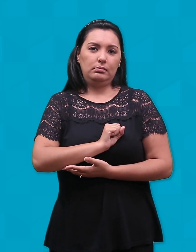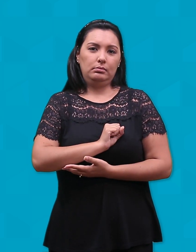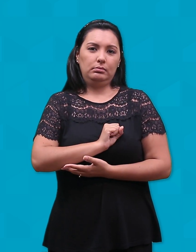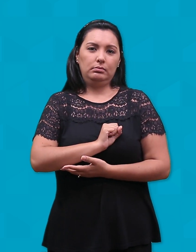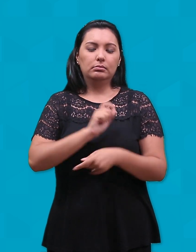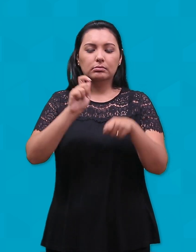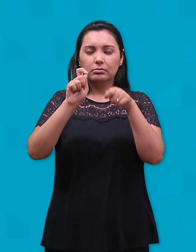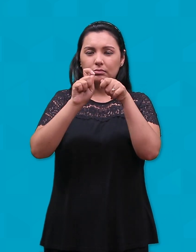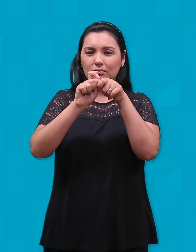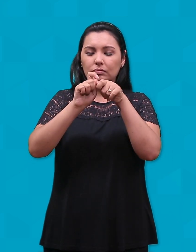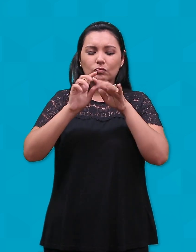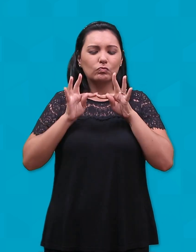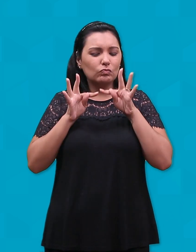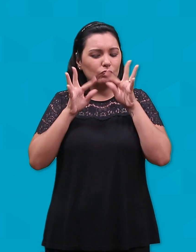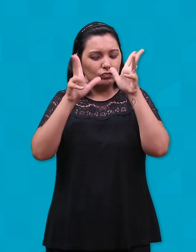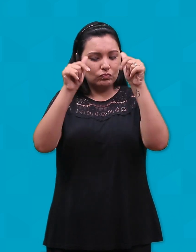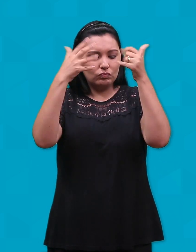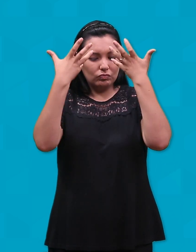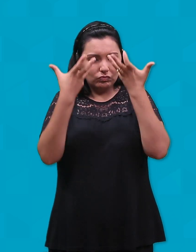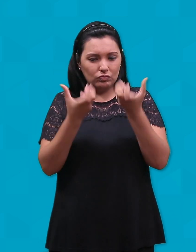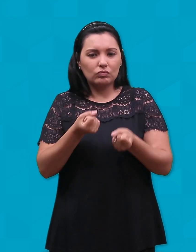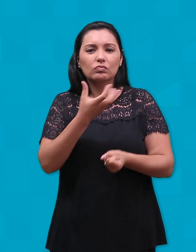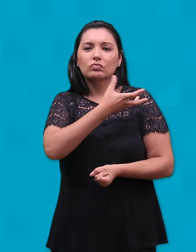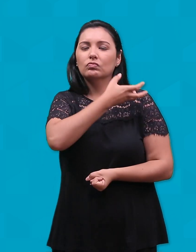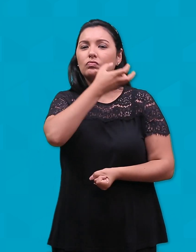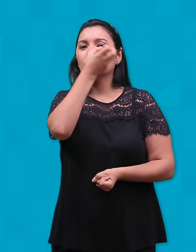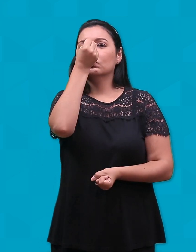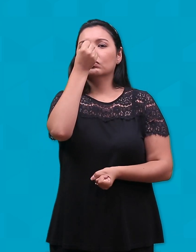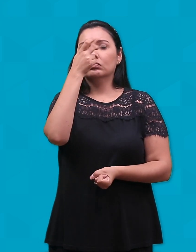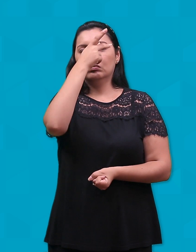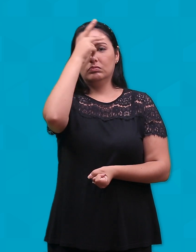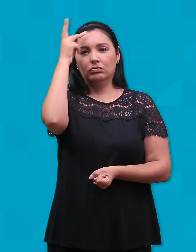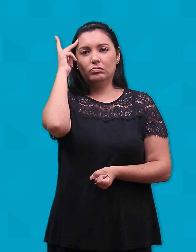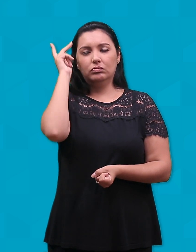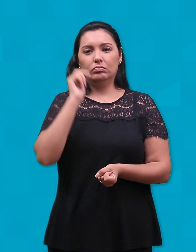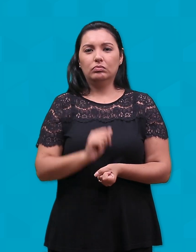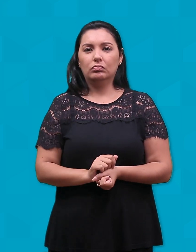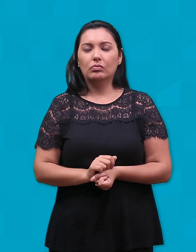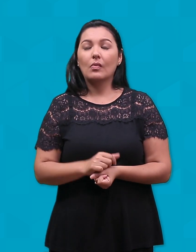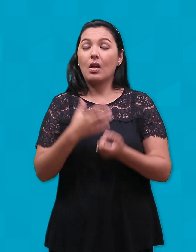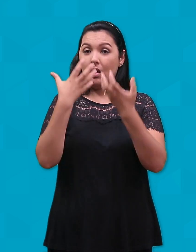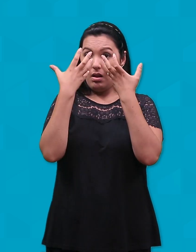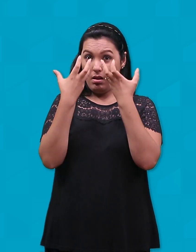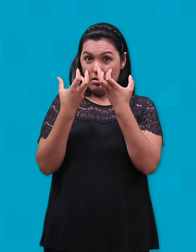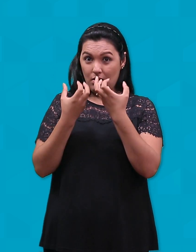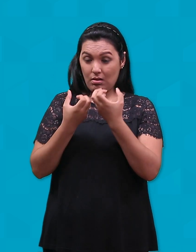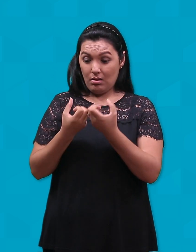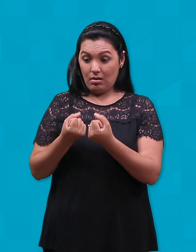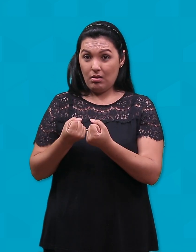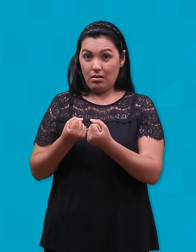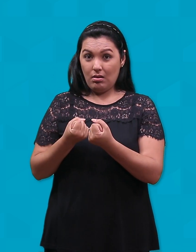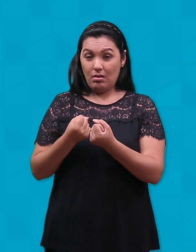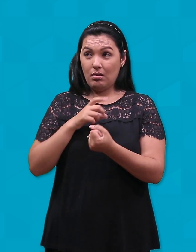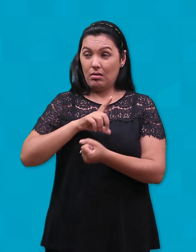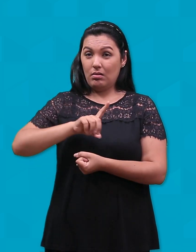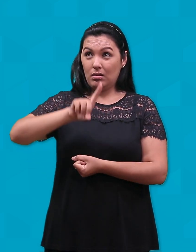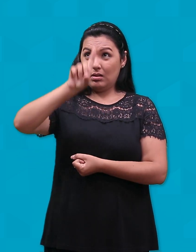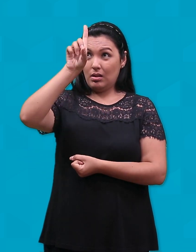ser entrega total pela salvação das pessoas. E ao acolher a manifestação de Deus na pequena